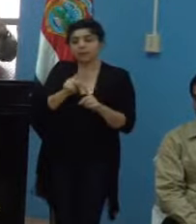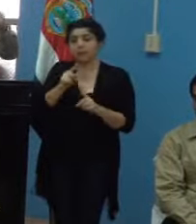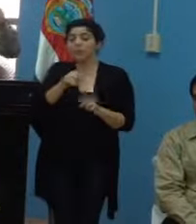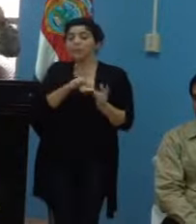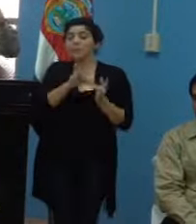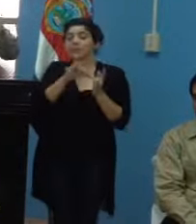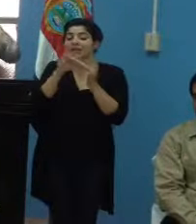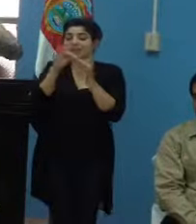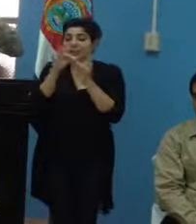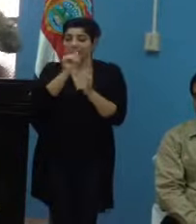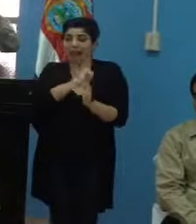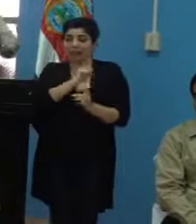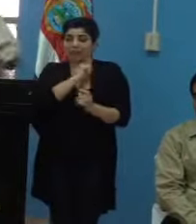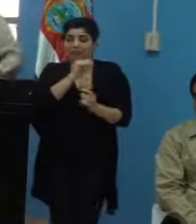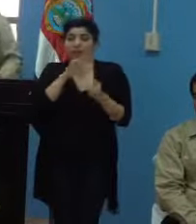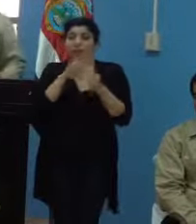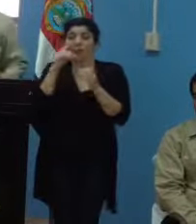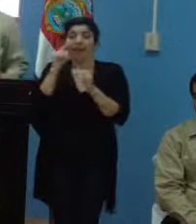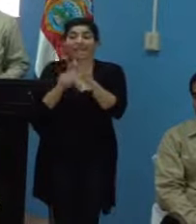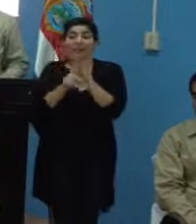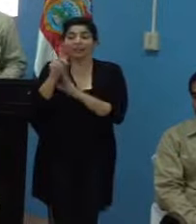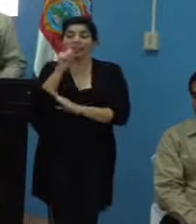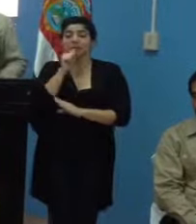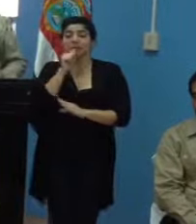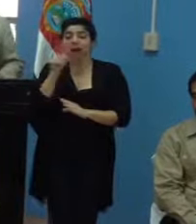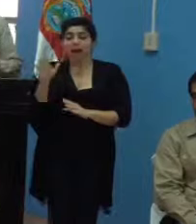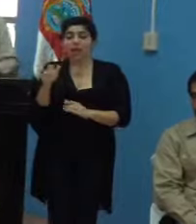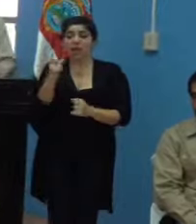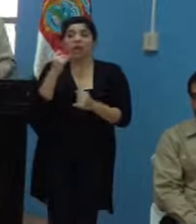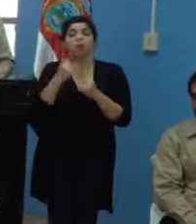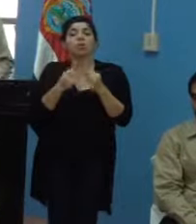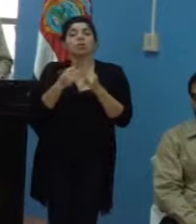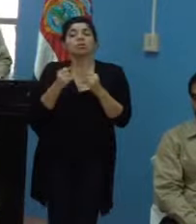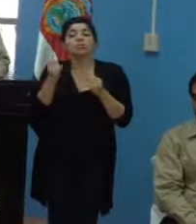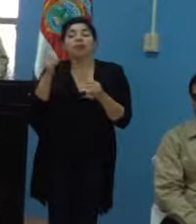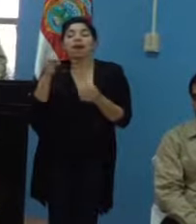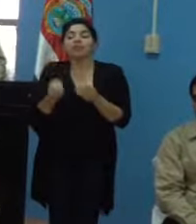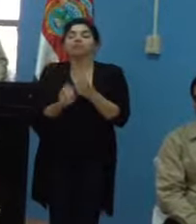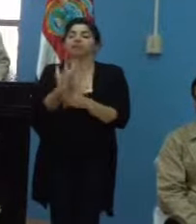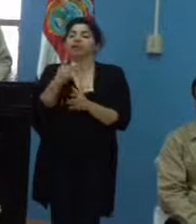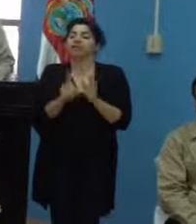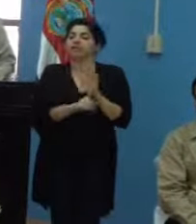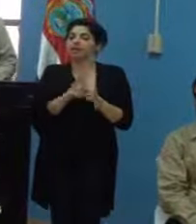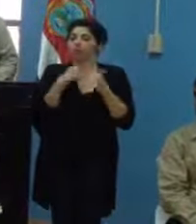los principales aspectos del desarrollo privado, en última instancia produce el desarrollo humano.